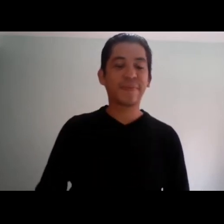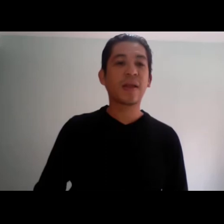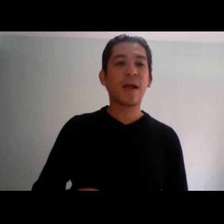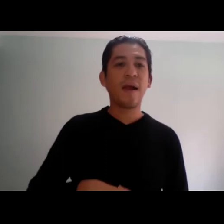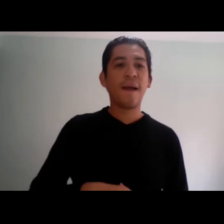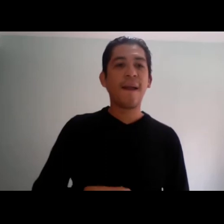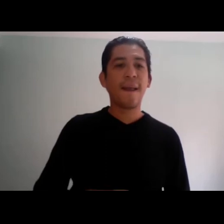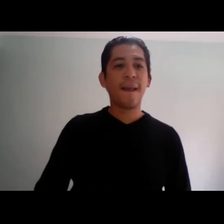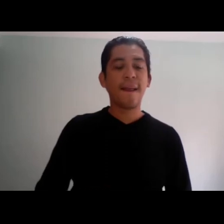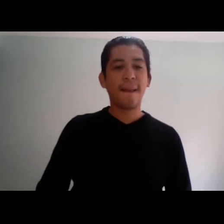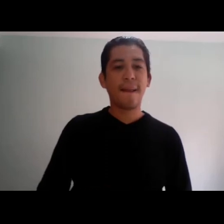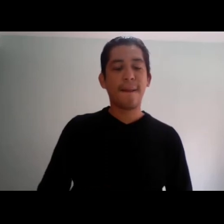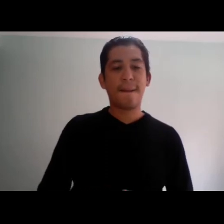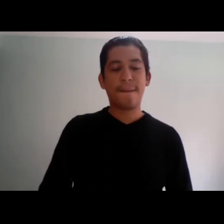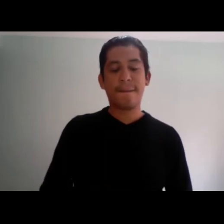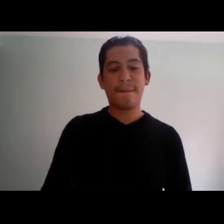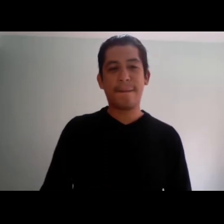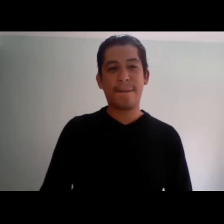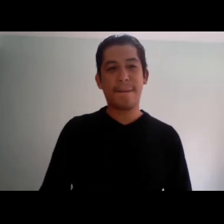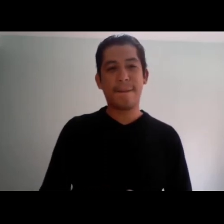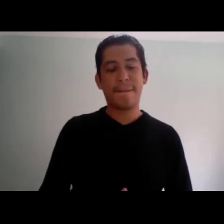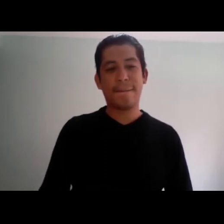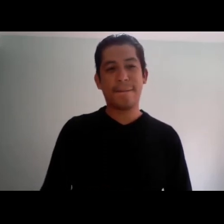estamos participando equitativamente con los oyentes para seguir adelante, ¿no?